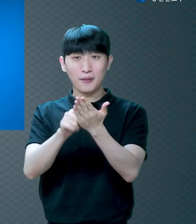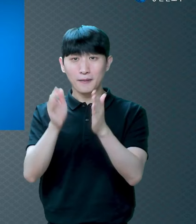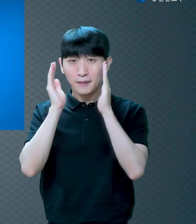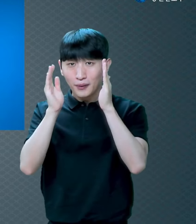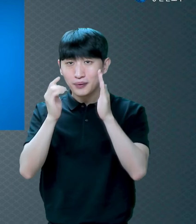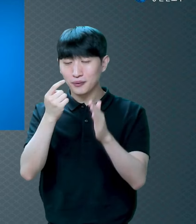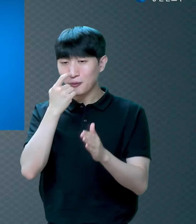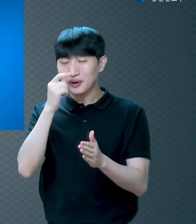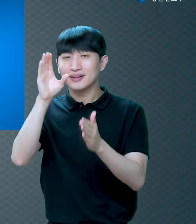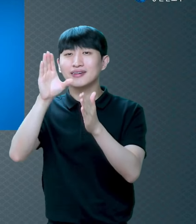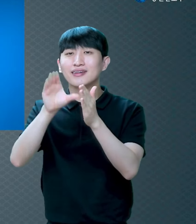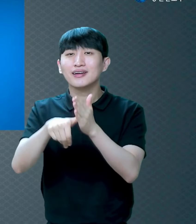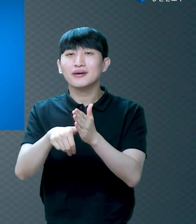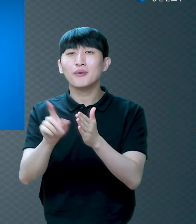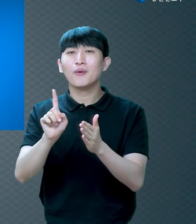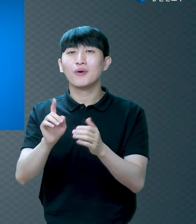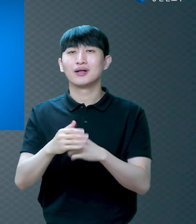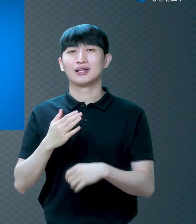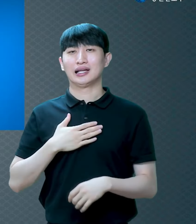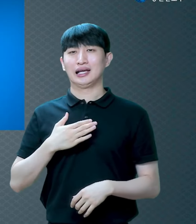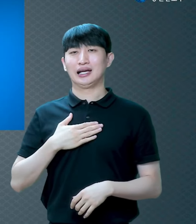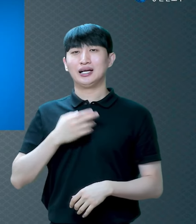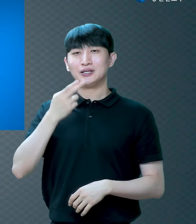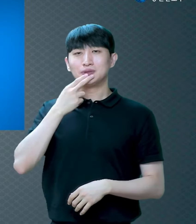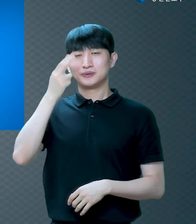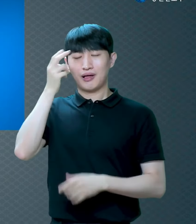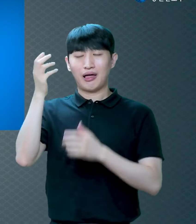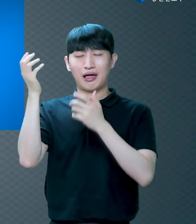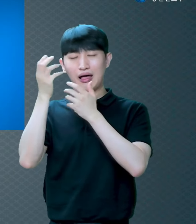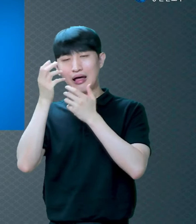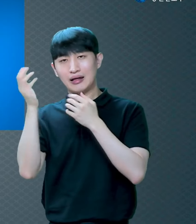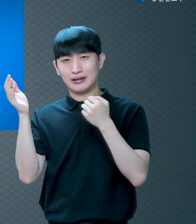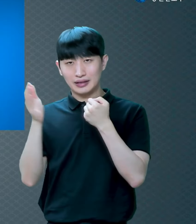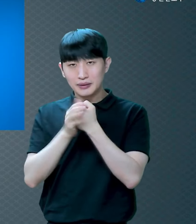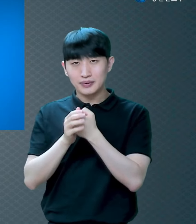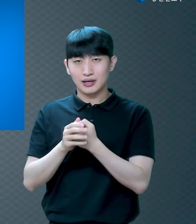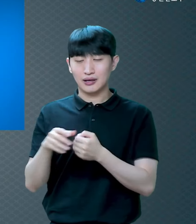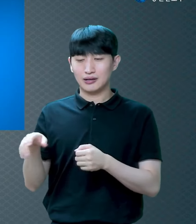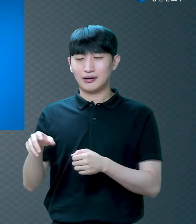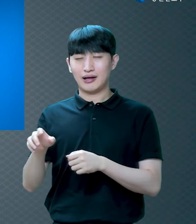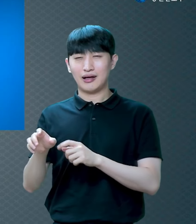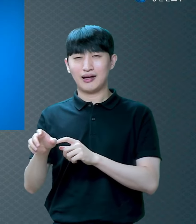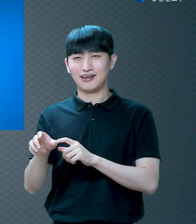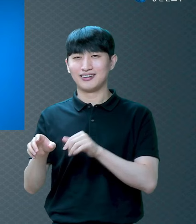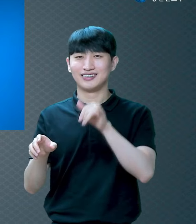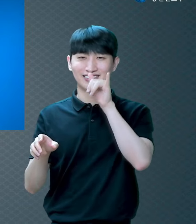여러분들 알코올 중독자들은 그냥 길바닥에서 피 쏟고 죽는 거 아시죠